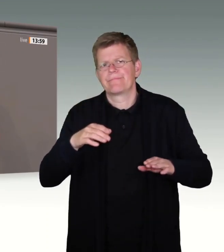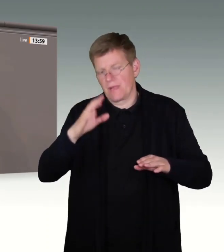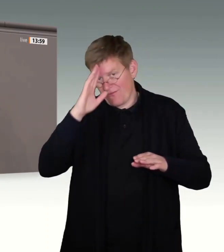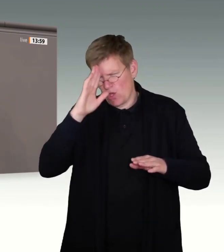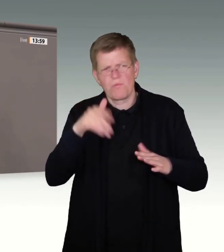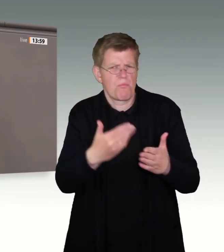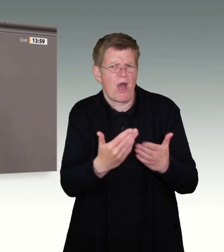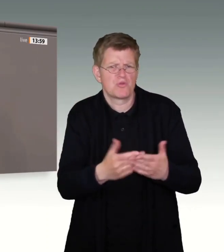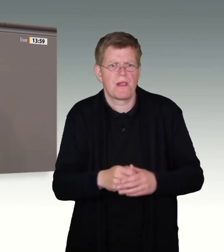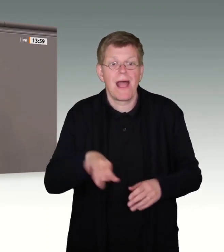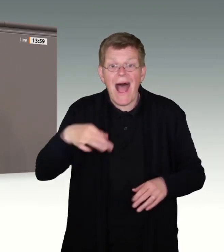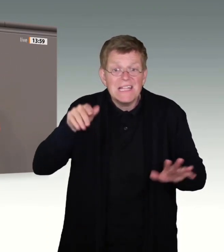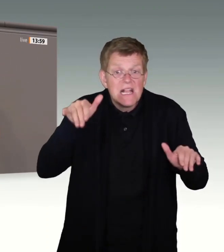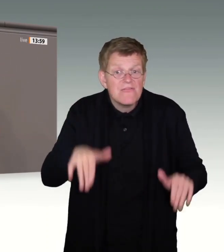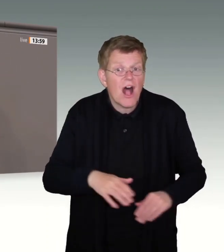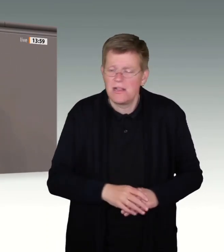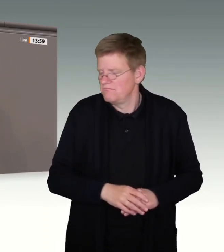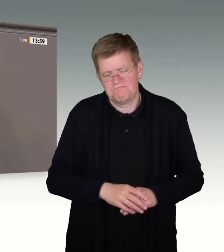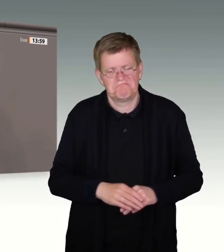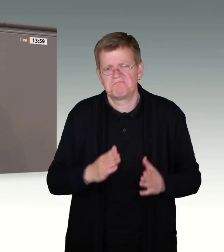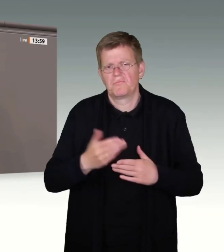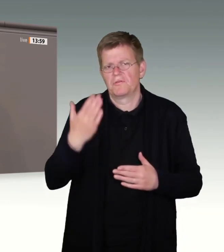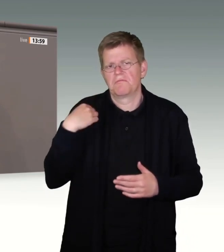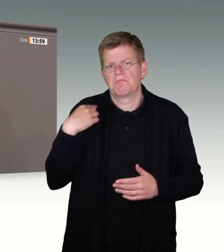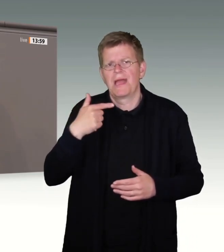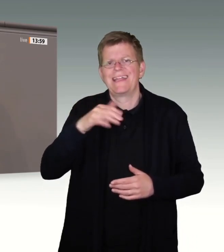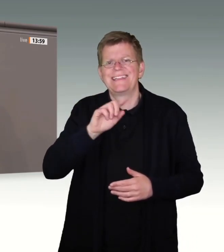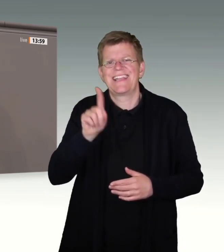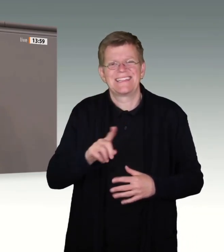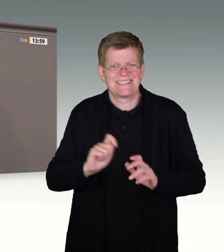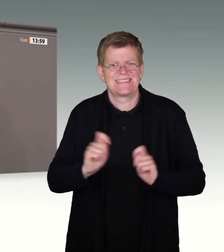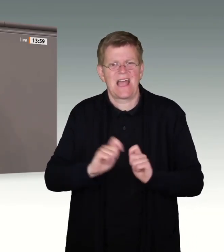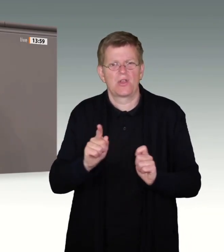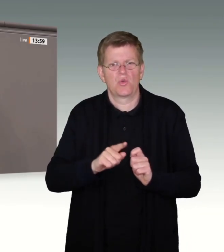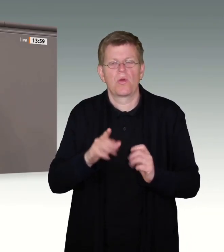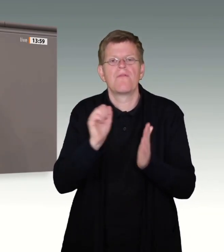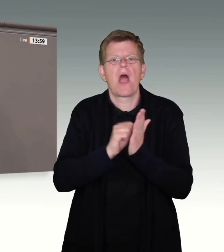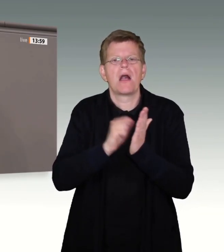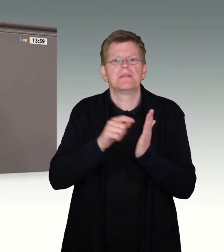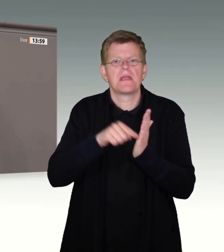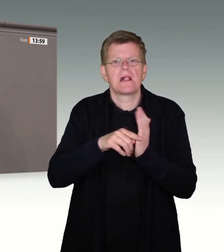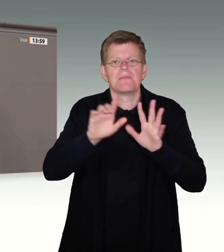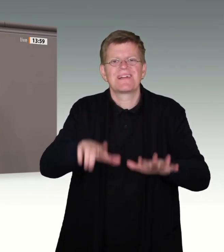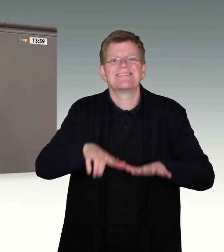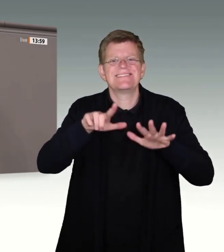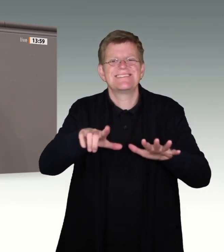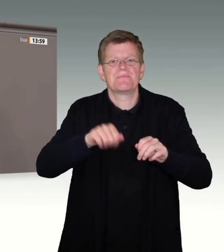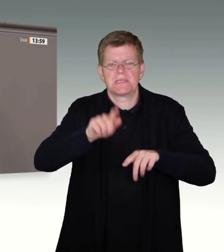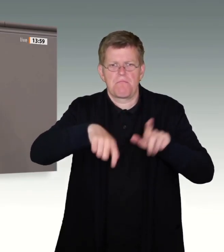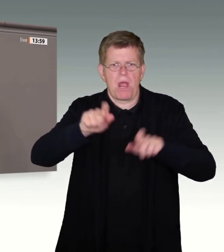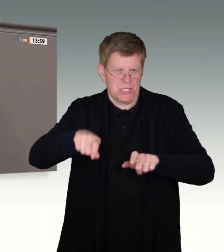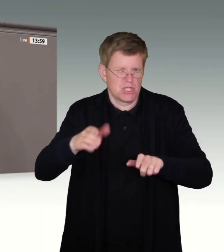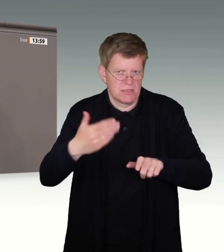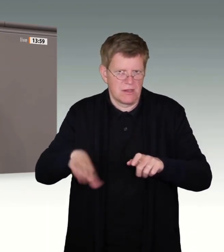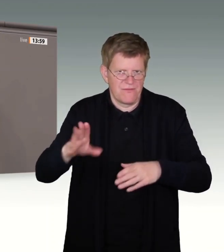Kürzlich erschien in der Taz ein lesenswerter Artikel über eine Abschiebung von 17 Menschen in das Bürgerkriegsland Äthiopien. Darunter